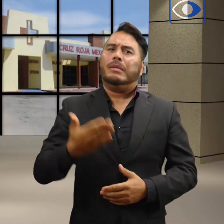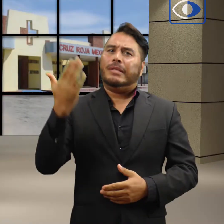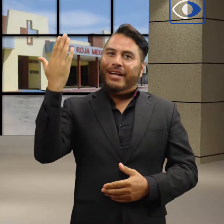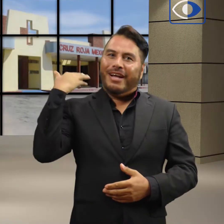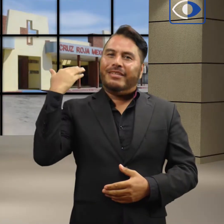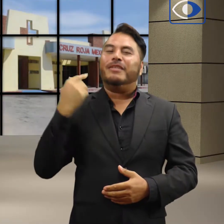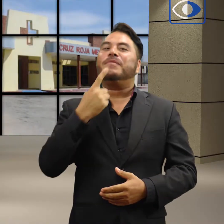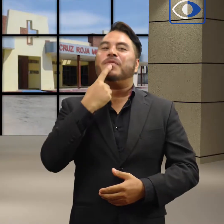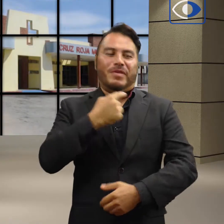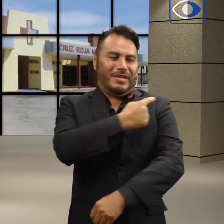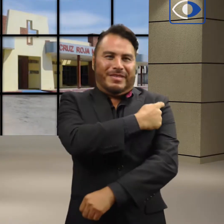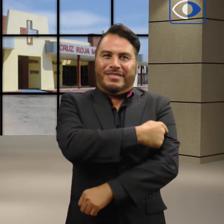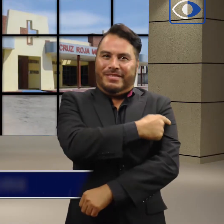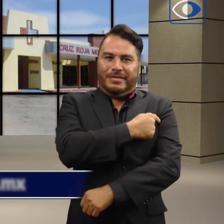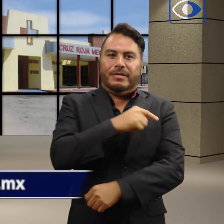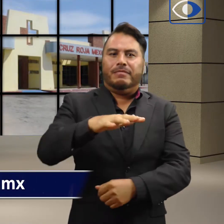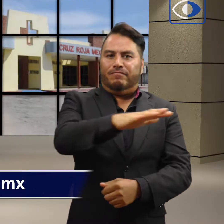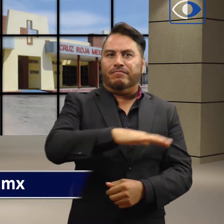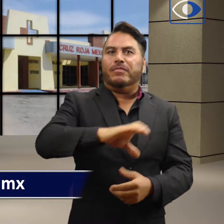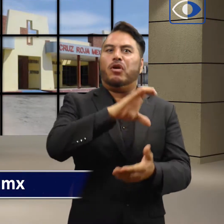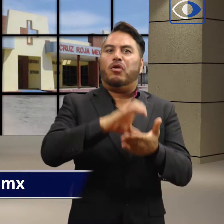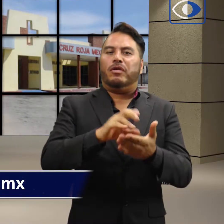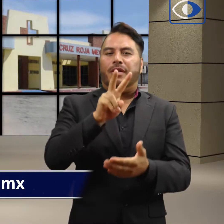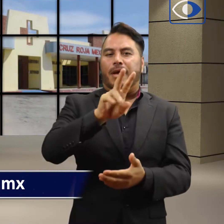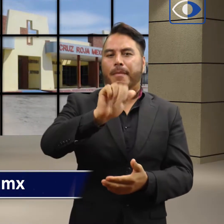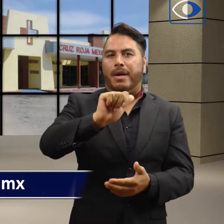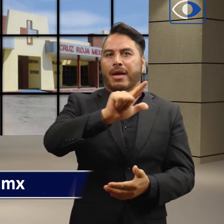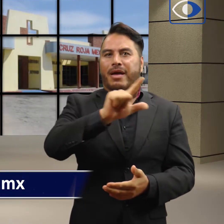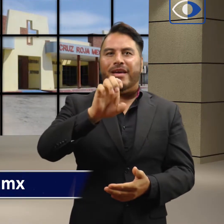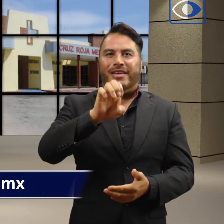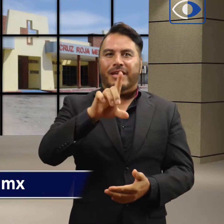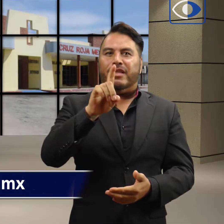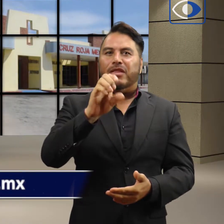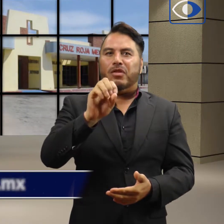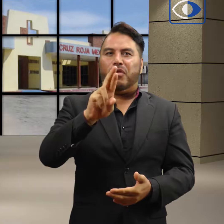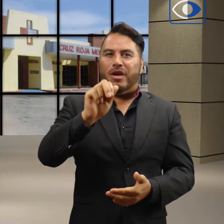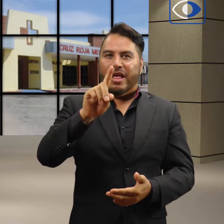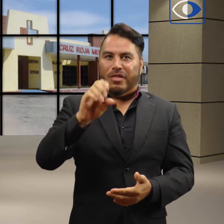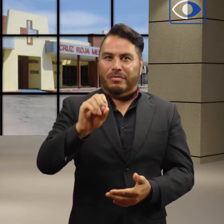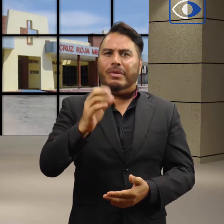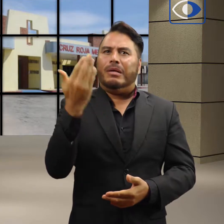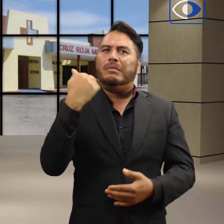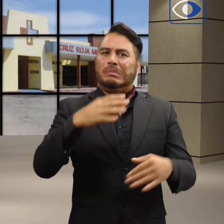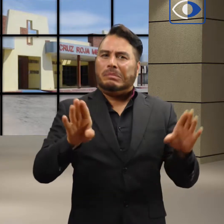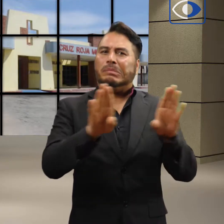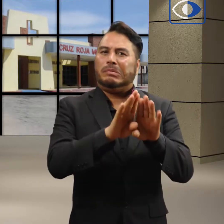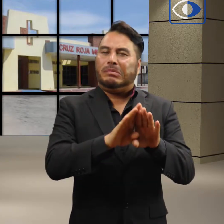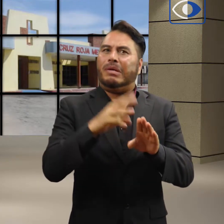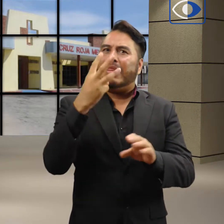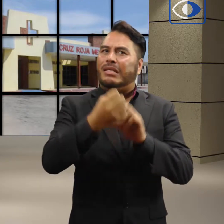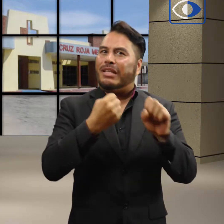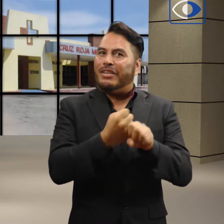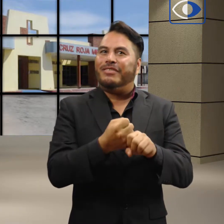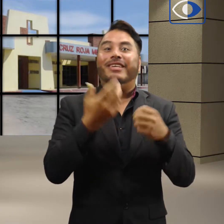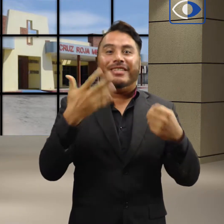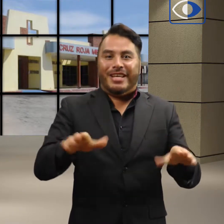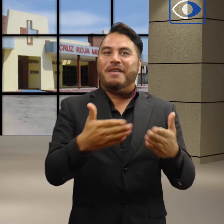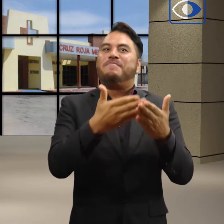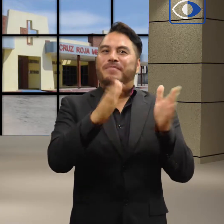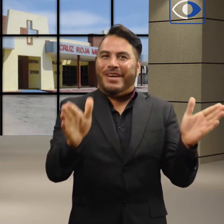Luego de tres años de estar cerrado por cuestiones económicas, fue reabierto en Valledorado el consultorio médico de la Cruz Roja Mexicana, tras